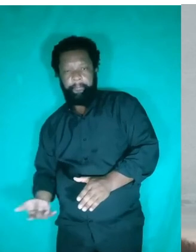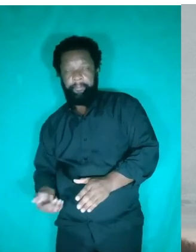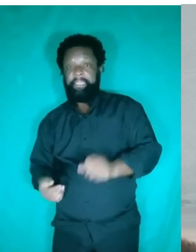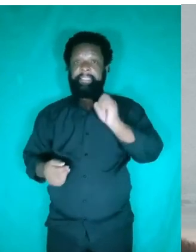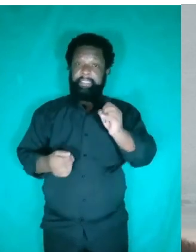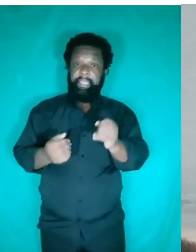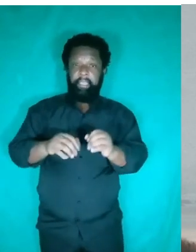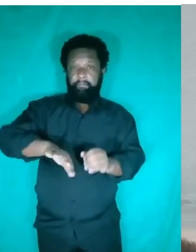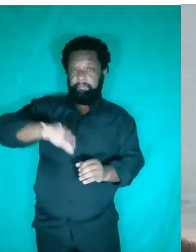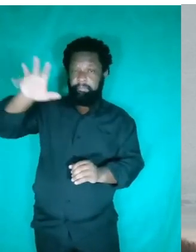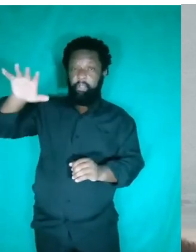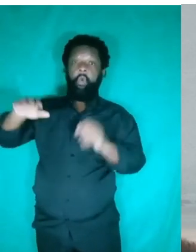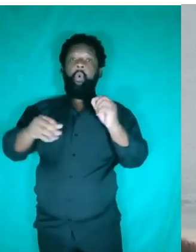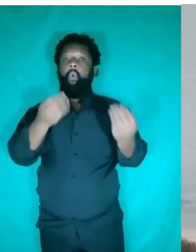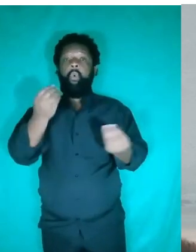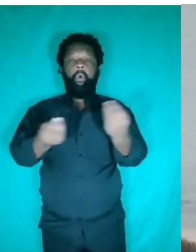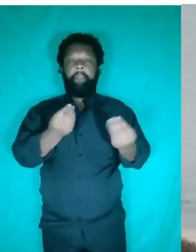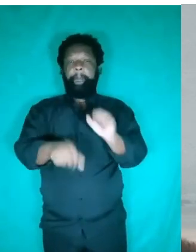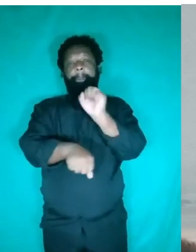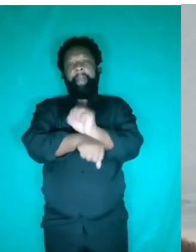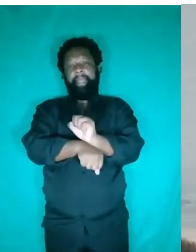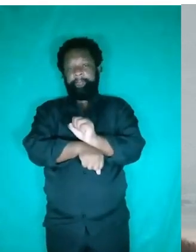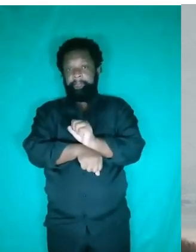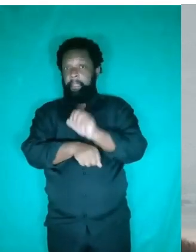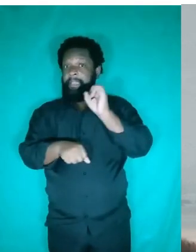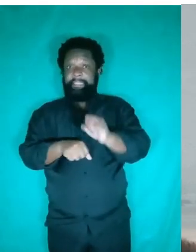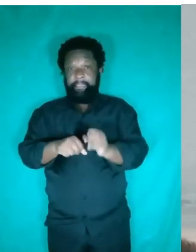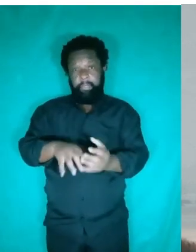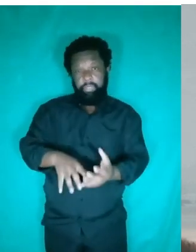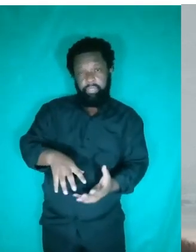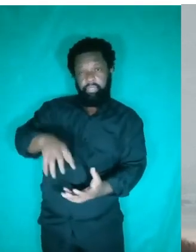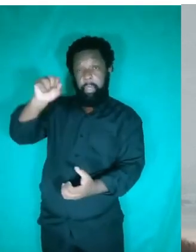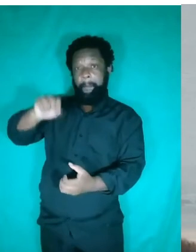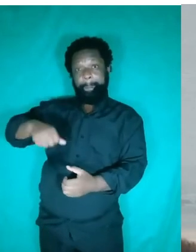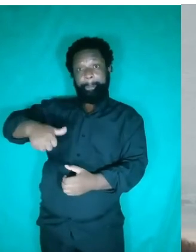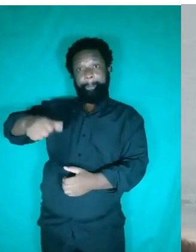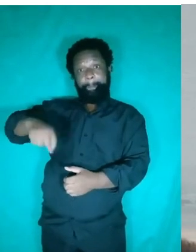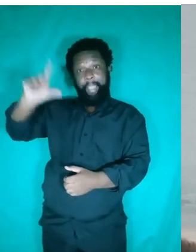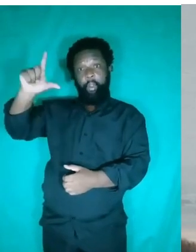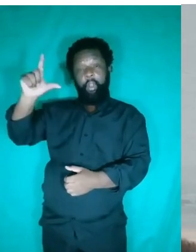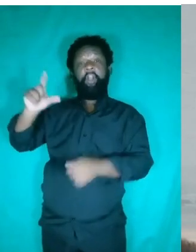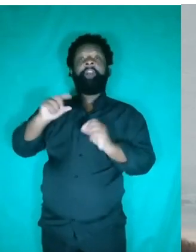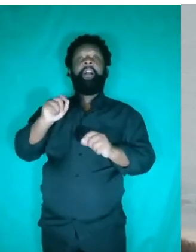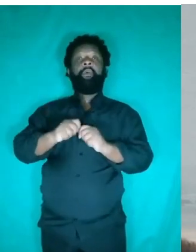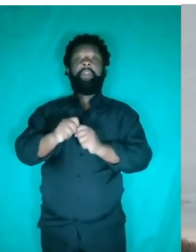ao peso, o corpo vai ficar estático. Se o empuxo for maior que o peso, ele vai emergir até a